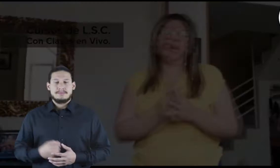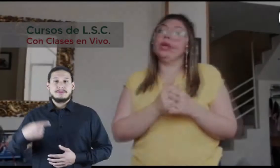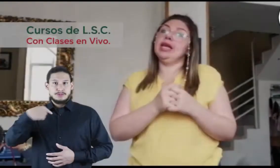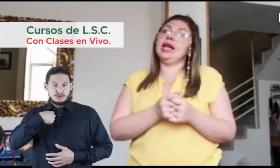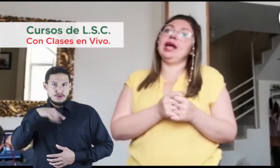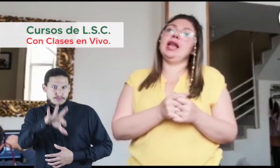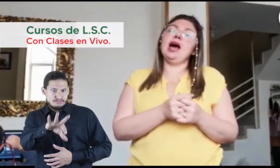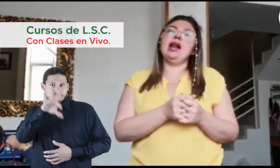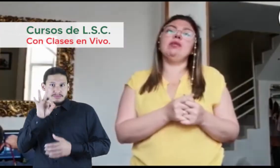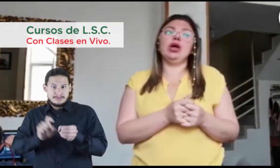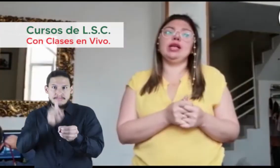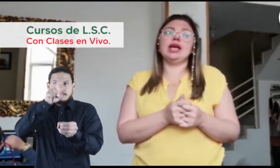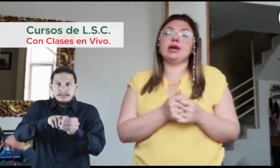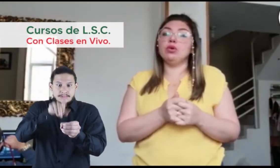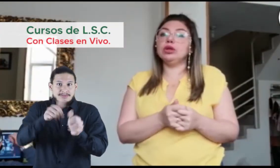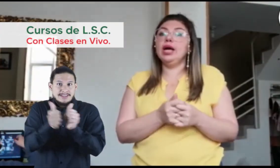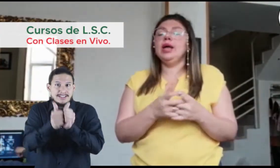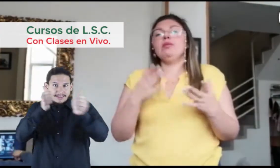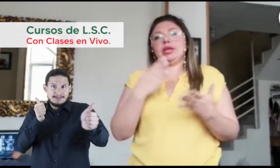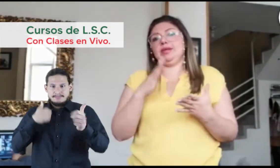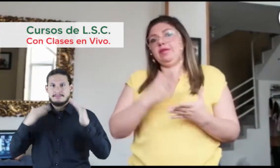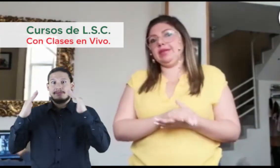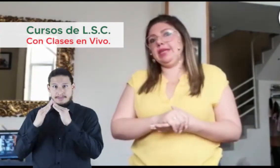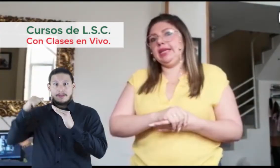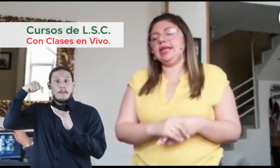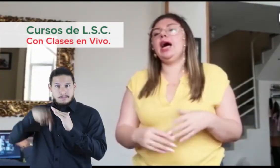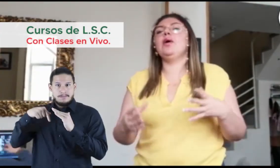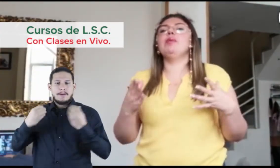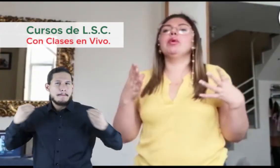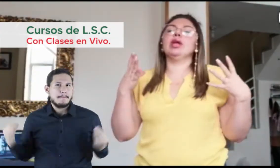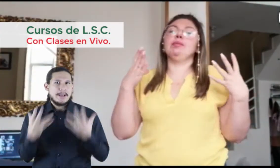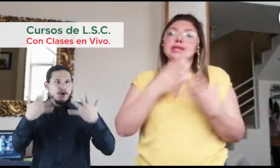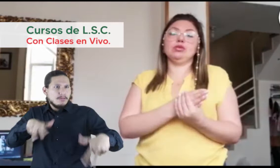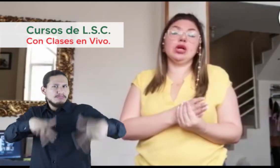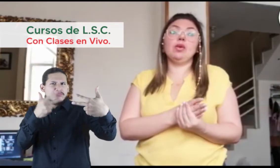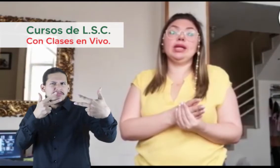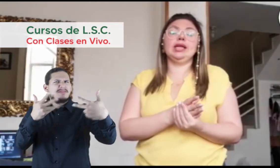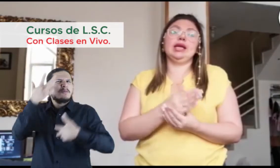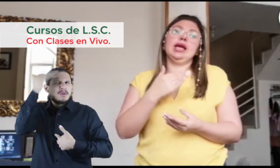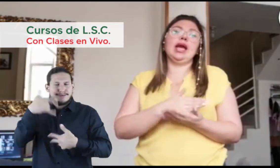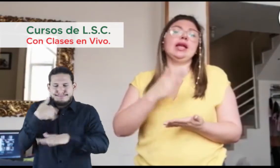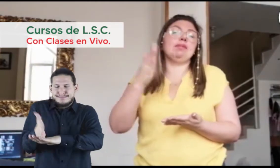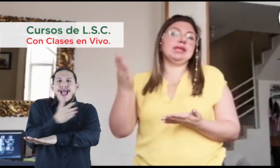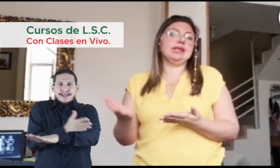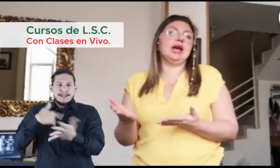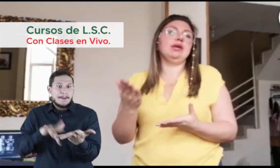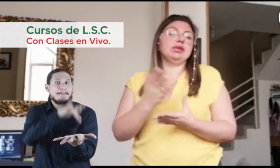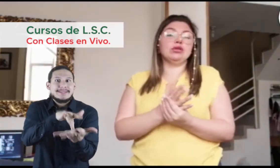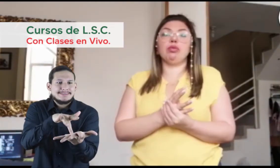Escogí la modalidad remota porque se me facilitaba, porque empezamos la cuarentena y quería ir a presencial y pues